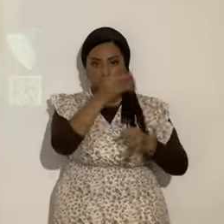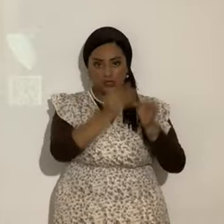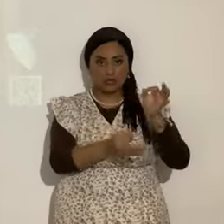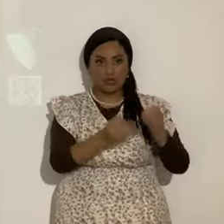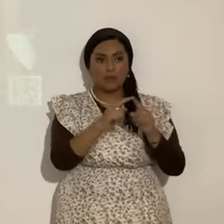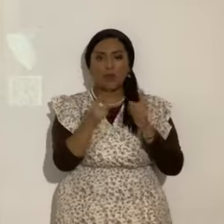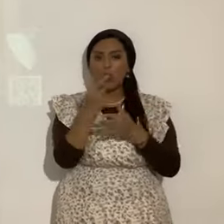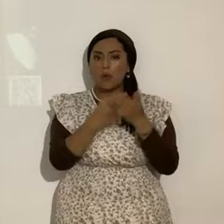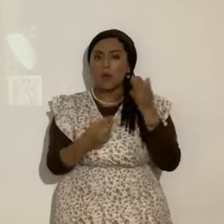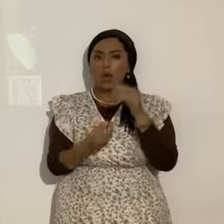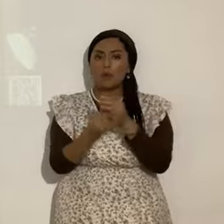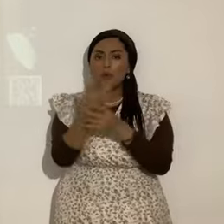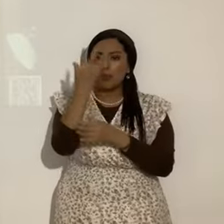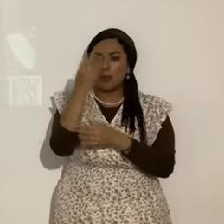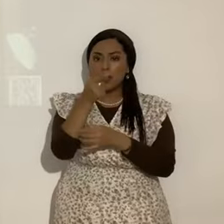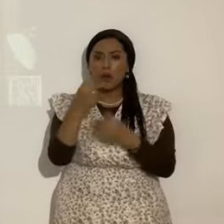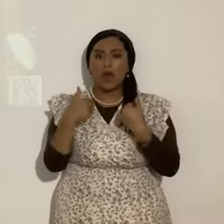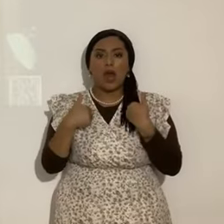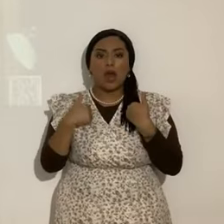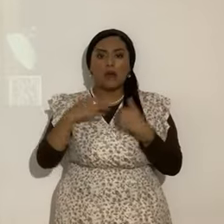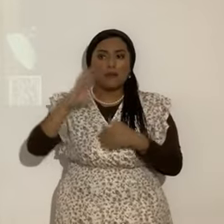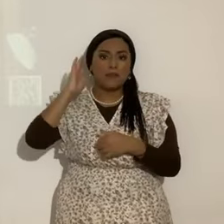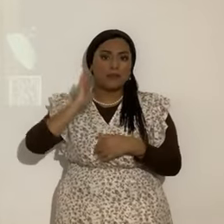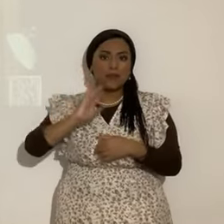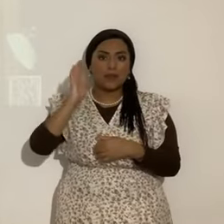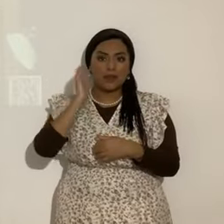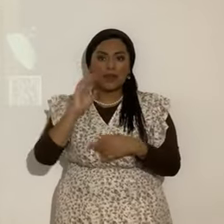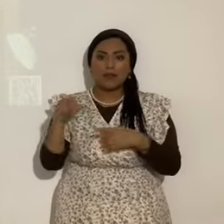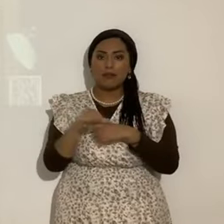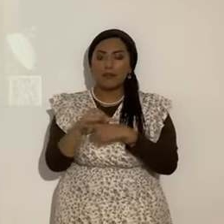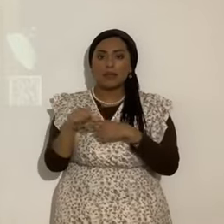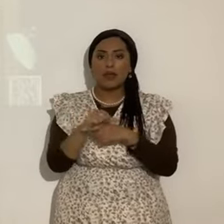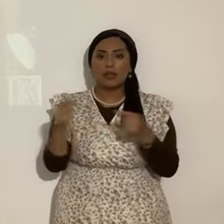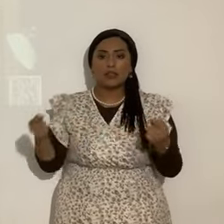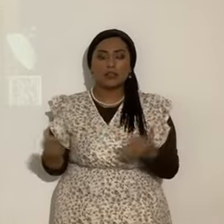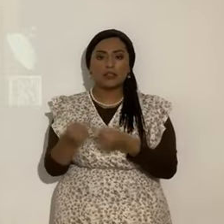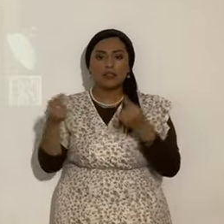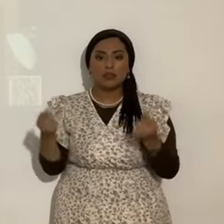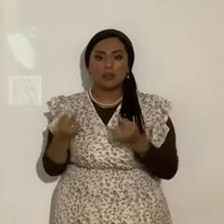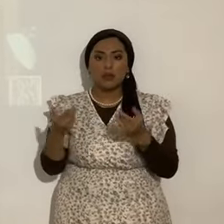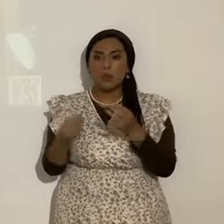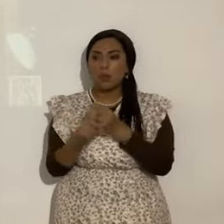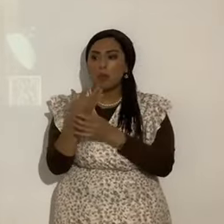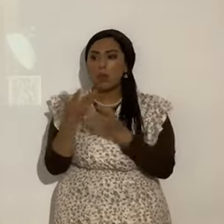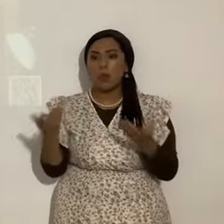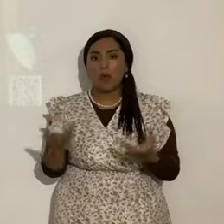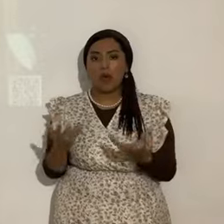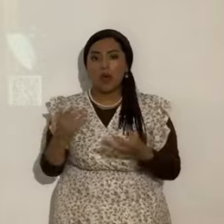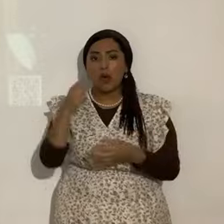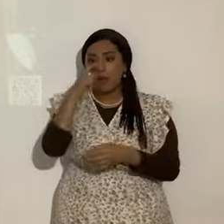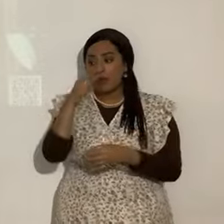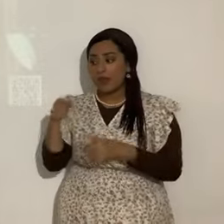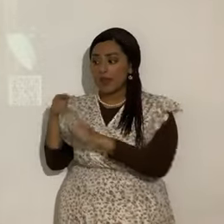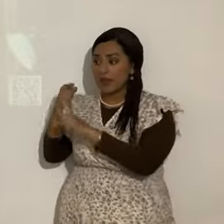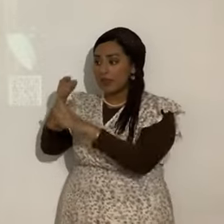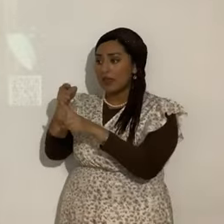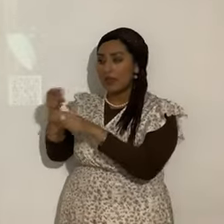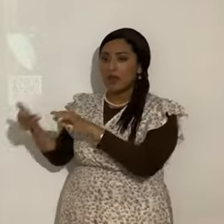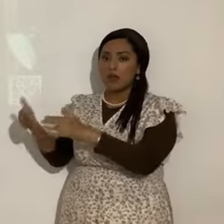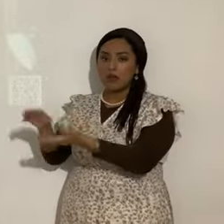fruto teníais de aquellas cosas de las cuales ahora os avergonzáis. Porque el fin de ellas es muerte. Más ahora